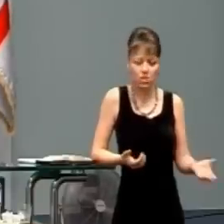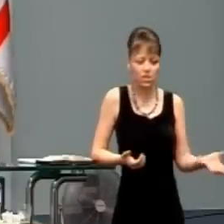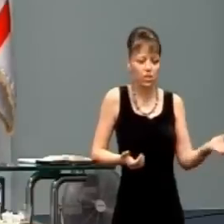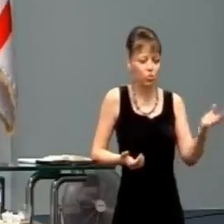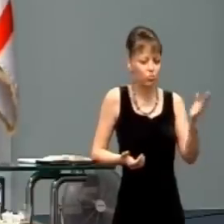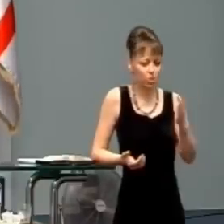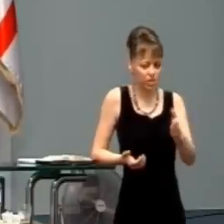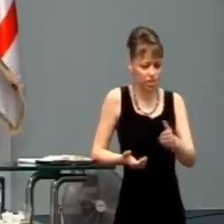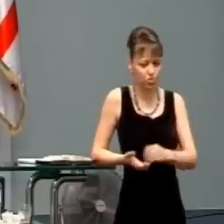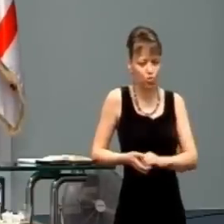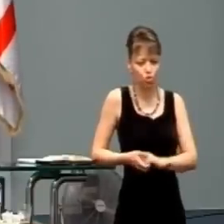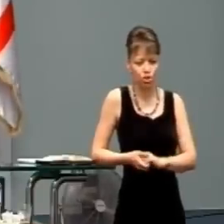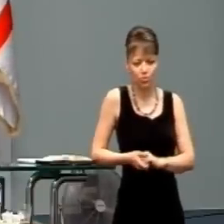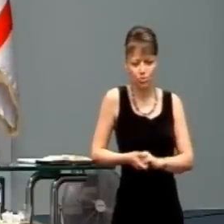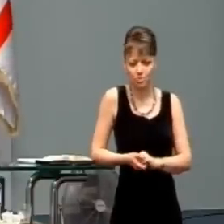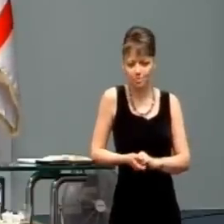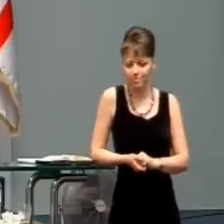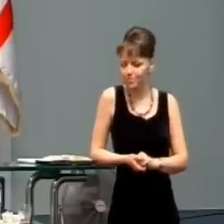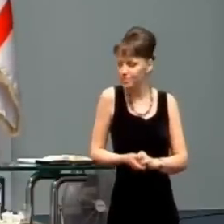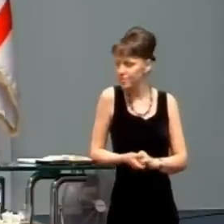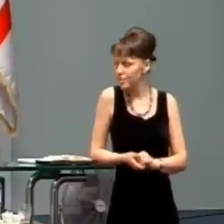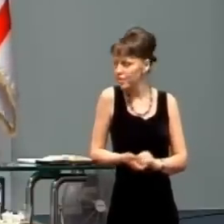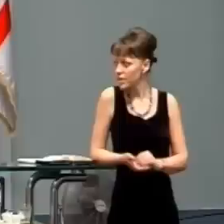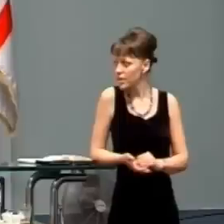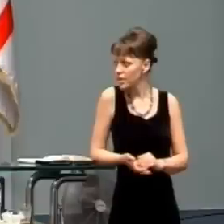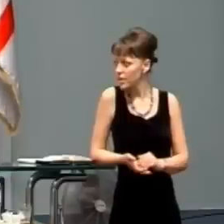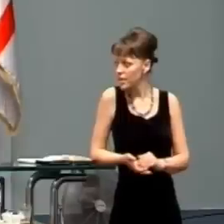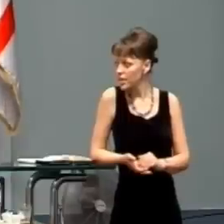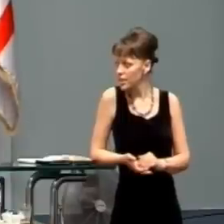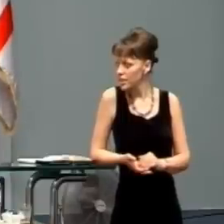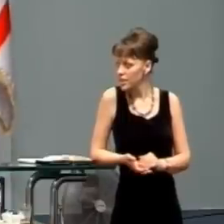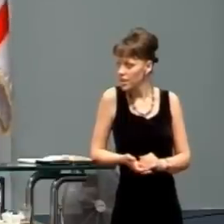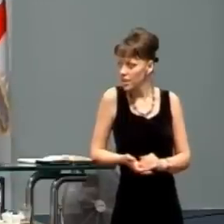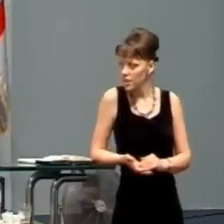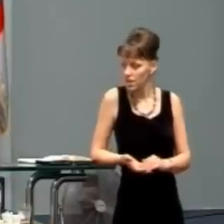O mesiac neskôr som mal naplánovanú cestu do Afriky.